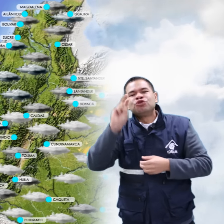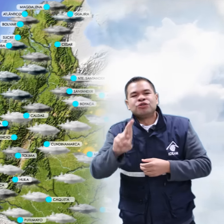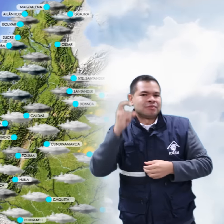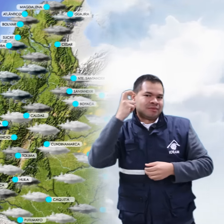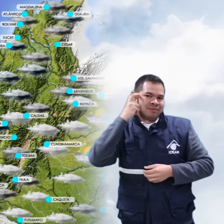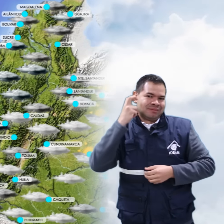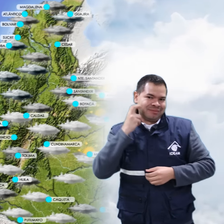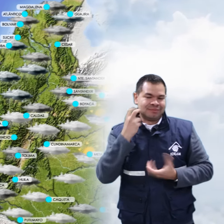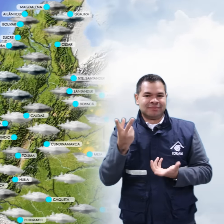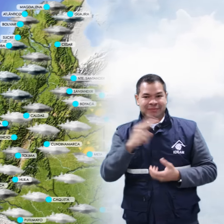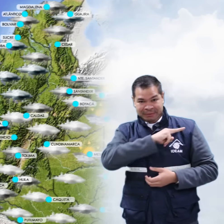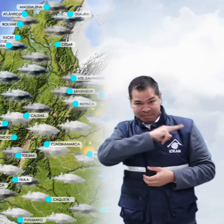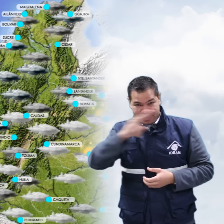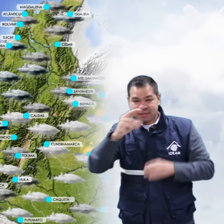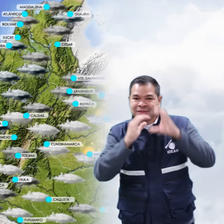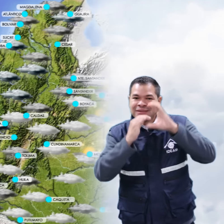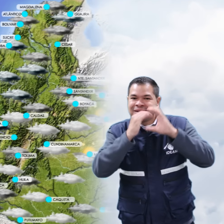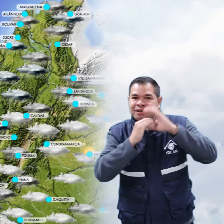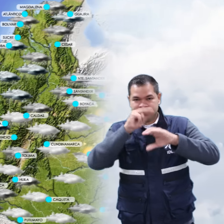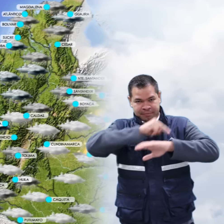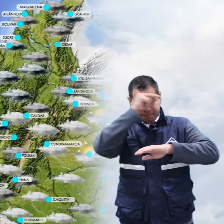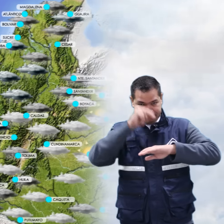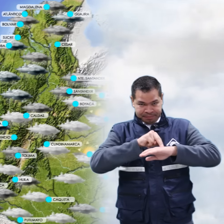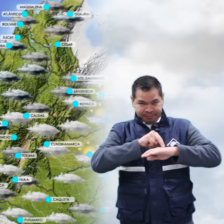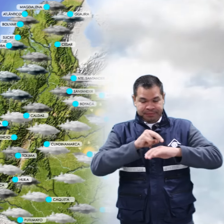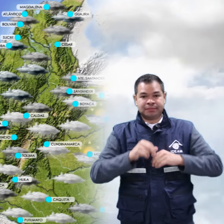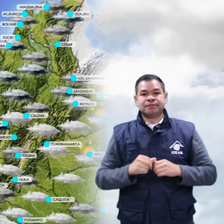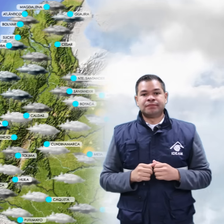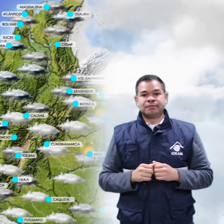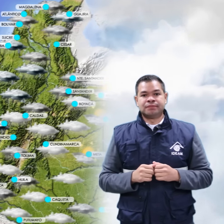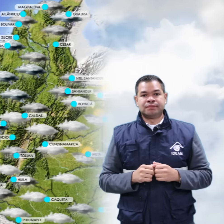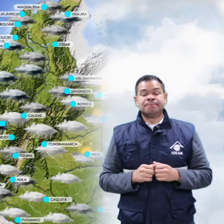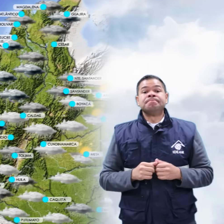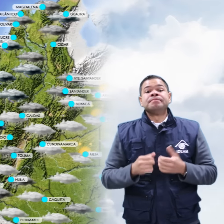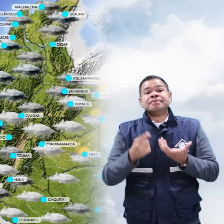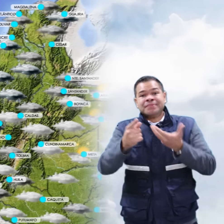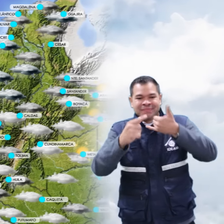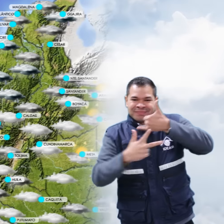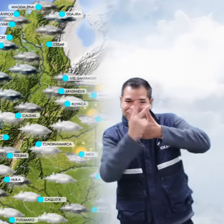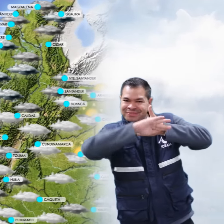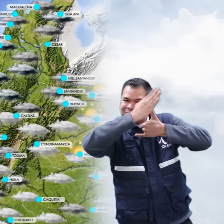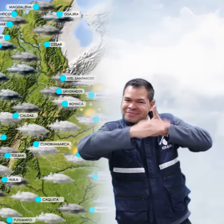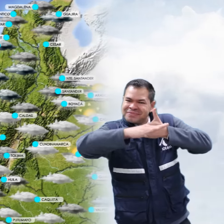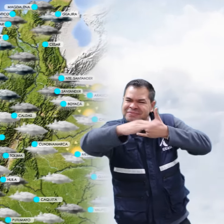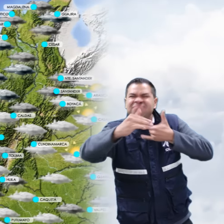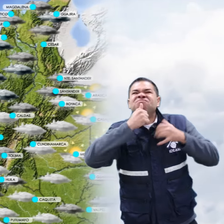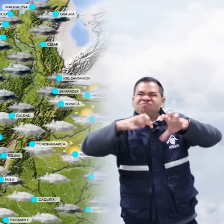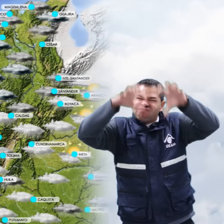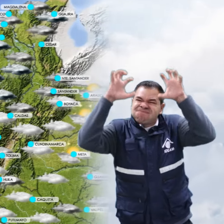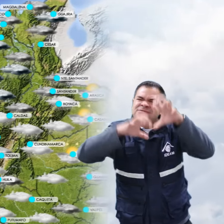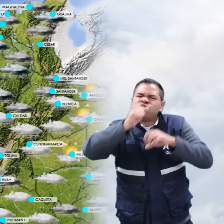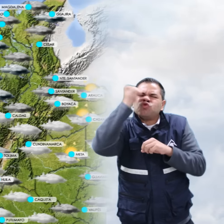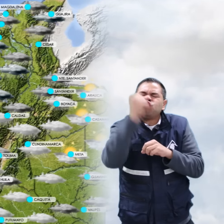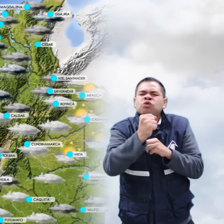Chocó, Valle del Cauca, Cauca y Nariño. Para la región andina, se prevé que las lluvias más intensas se